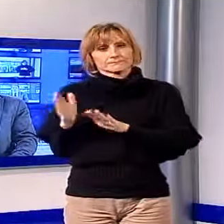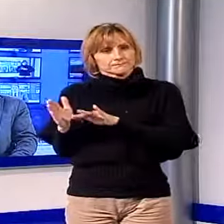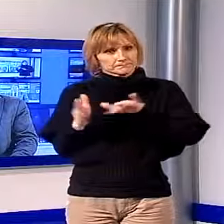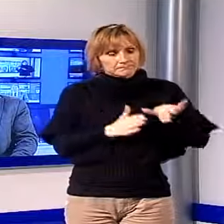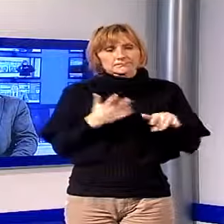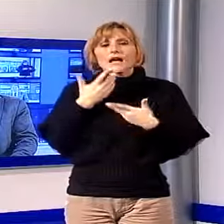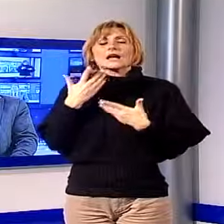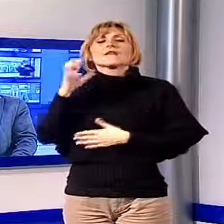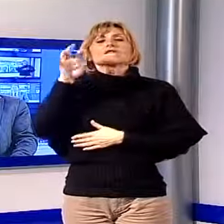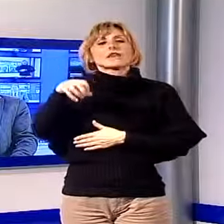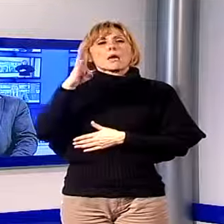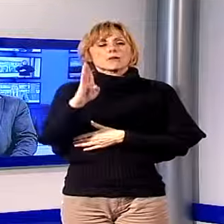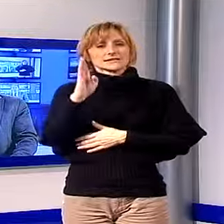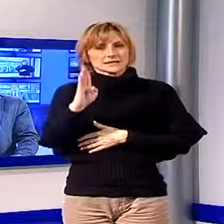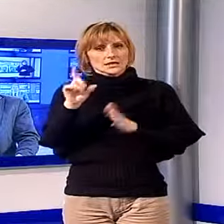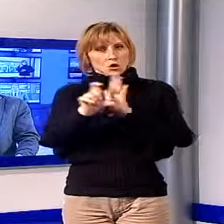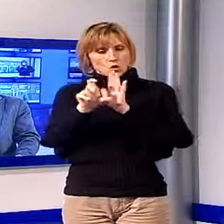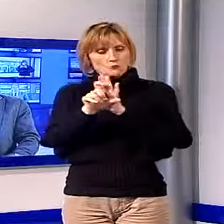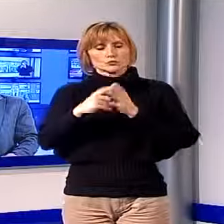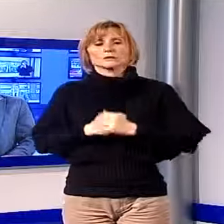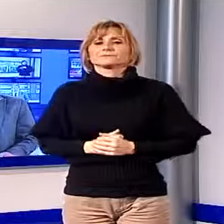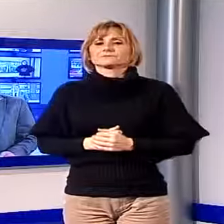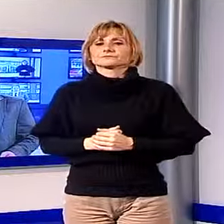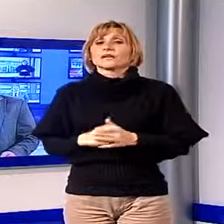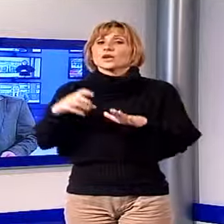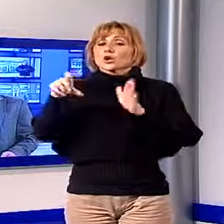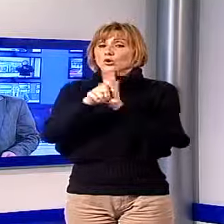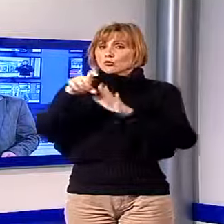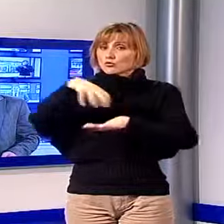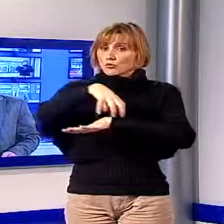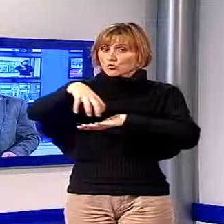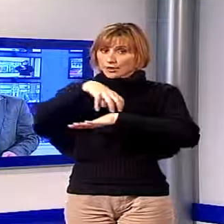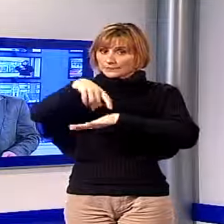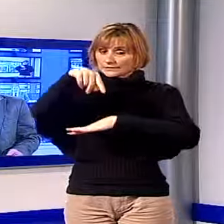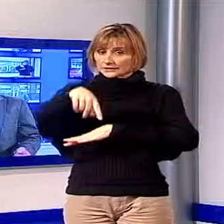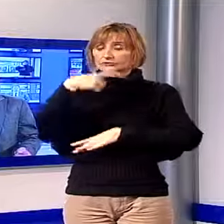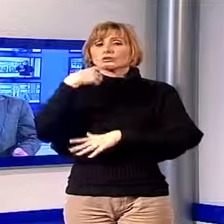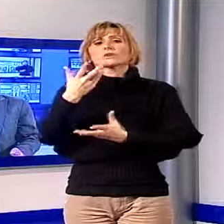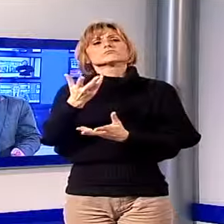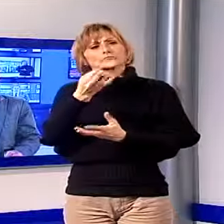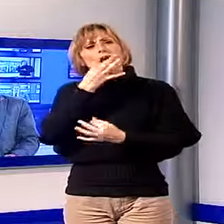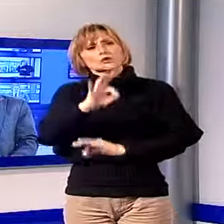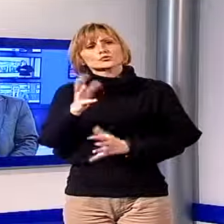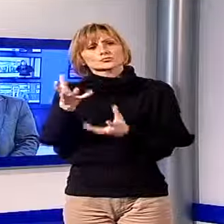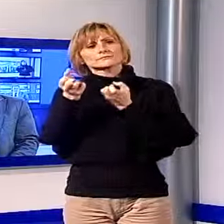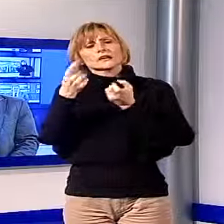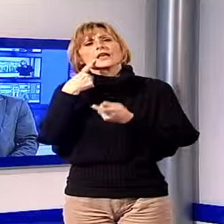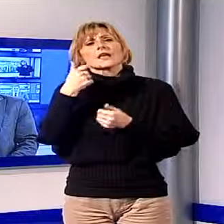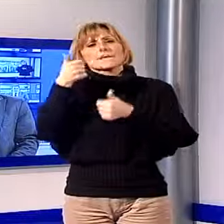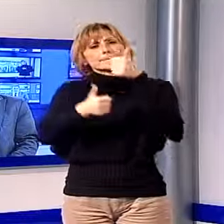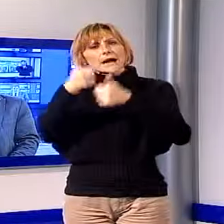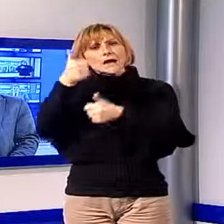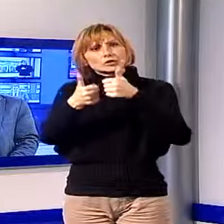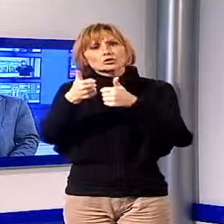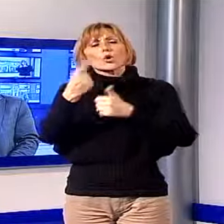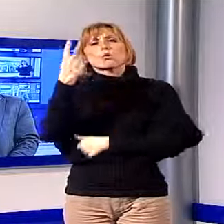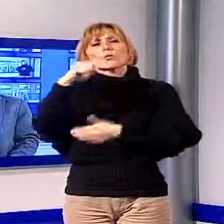Basilica, dove l'amministrazione comunale è riuscita ad ottenere un finanziamento da un bando per quasi